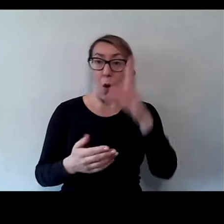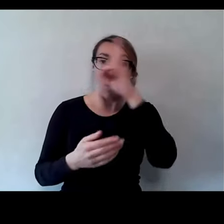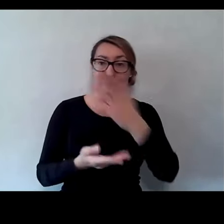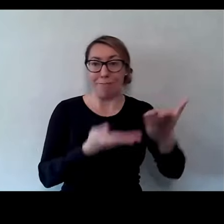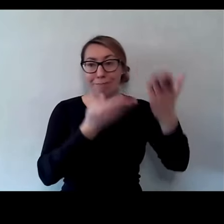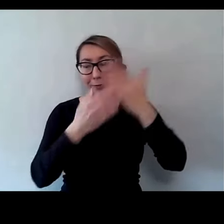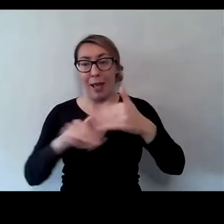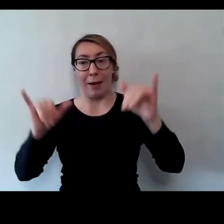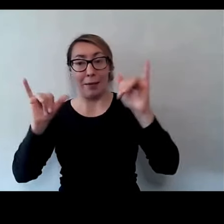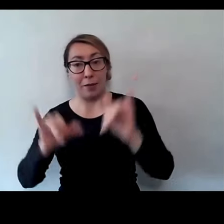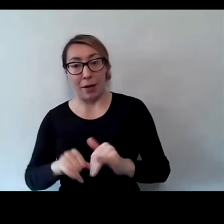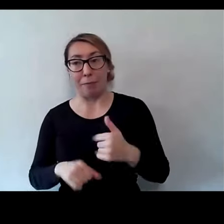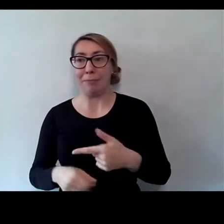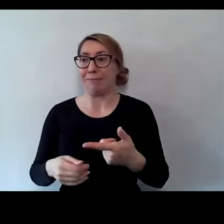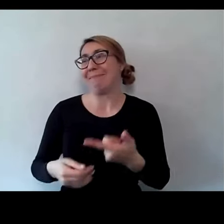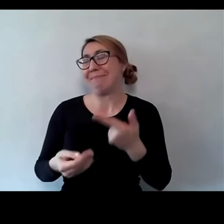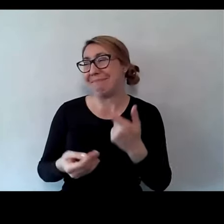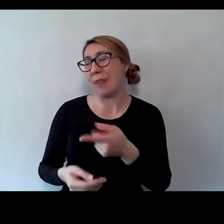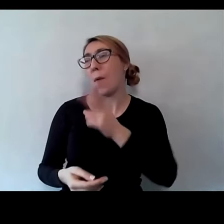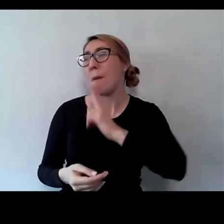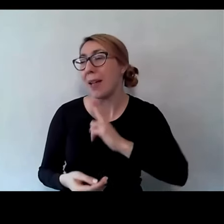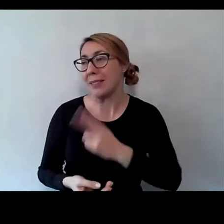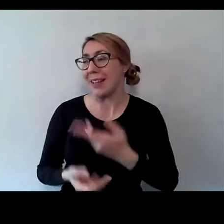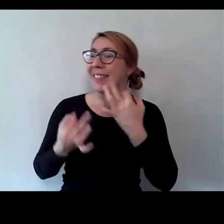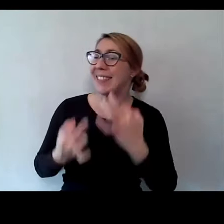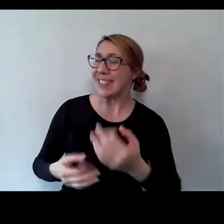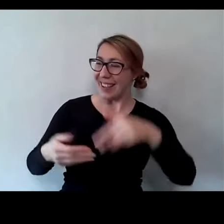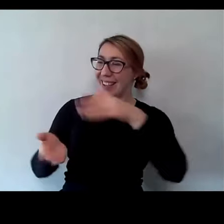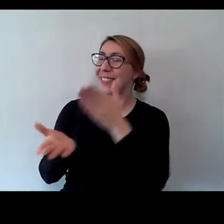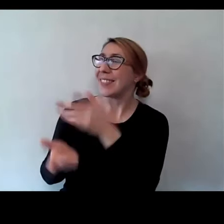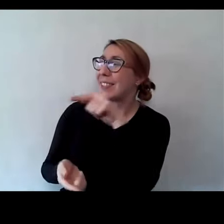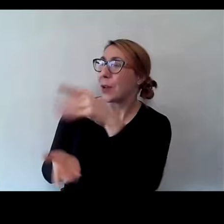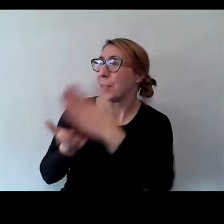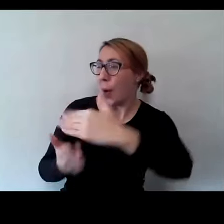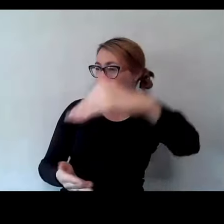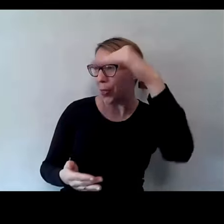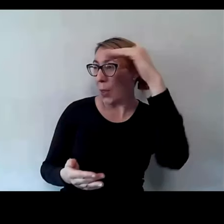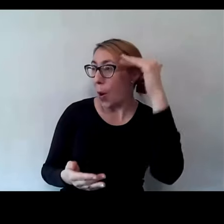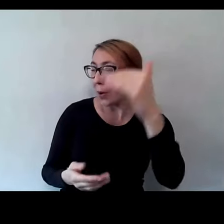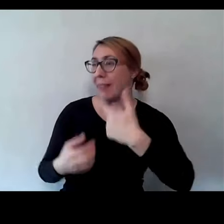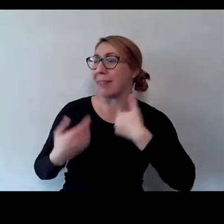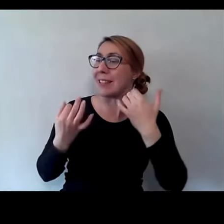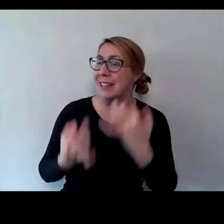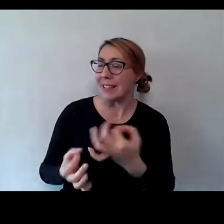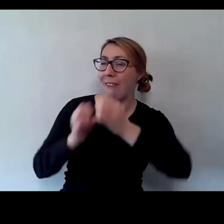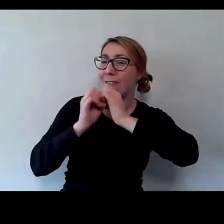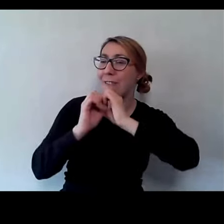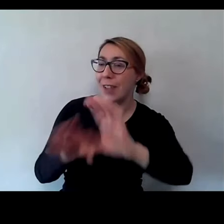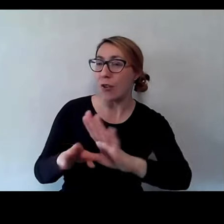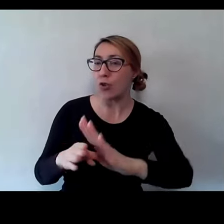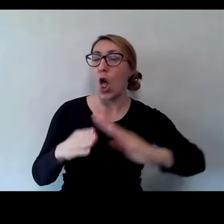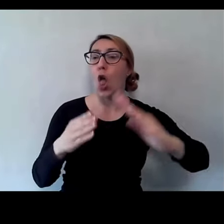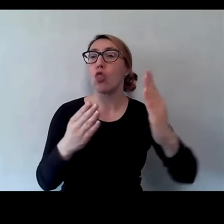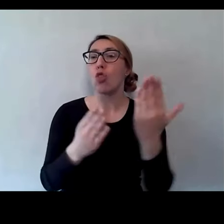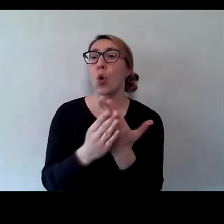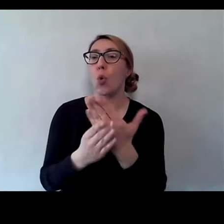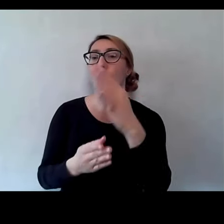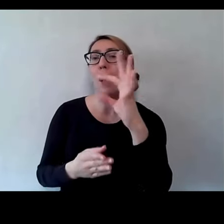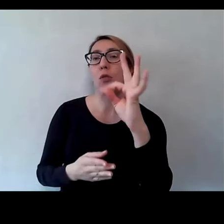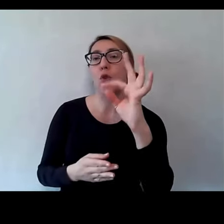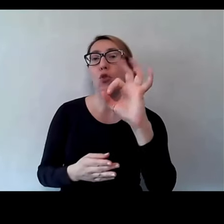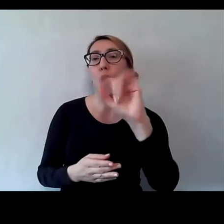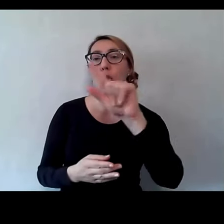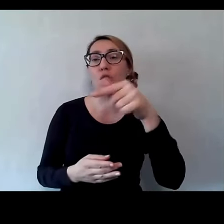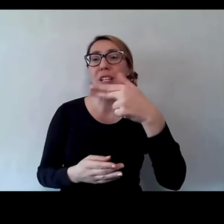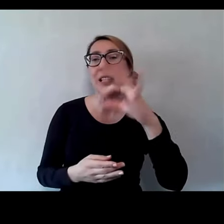jesteś już na tyle duża, że chcielibyśmy ci wyjaśnić, że dokument tożsamości i taki dokument, który określi